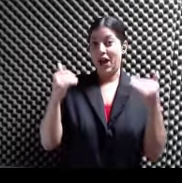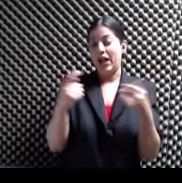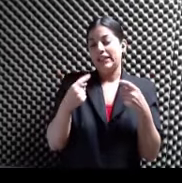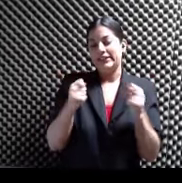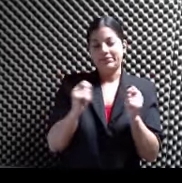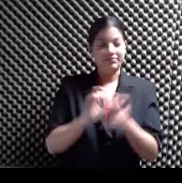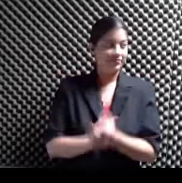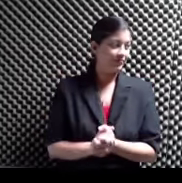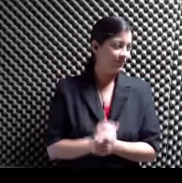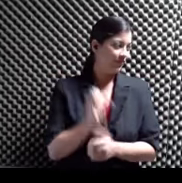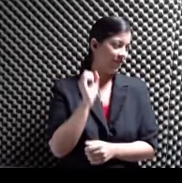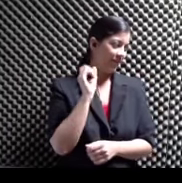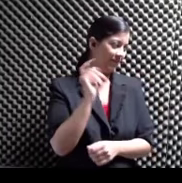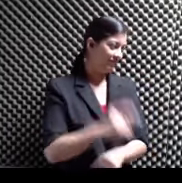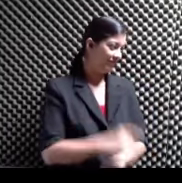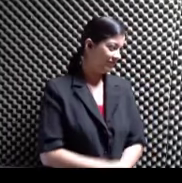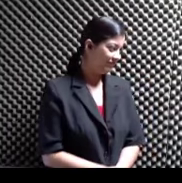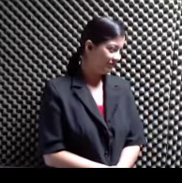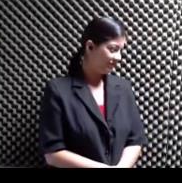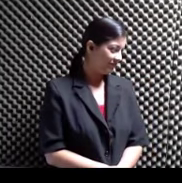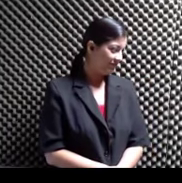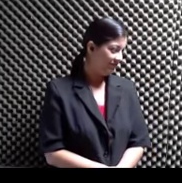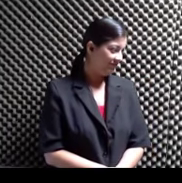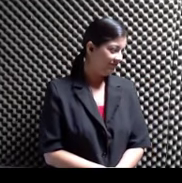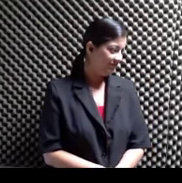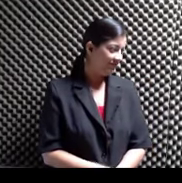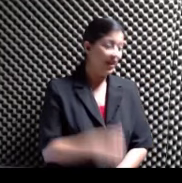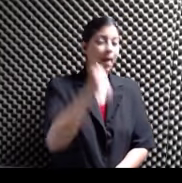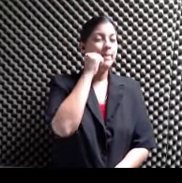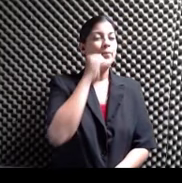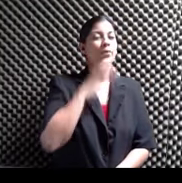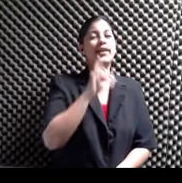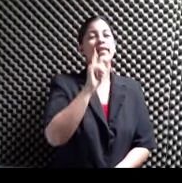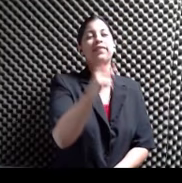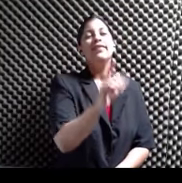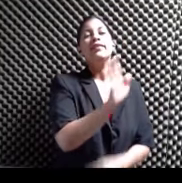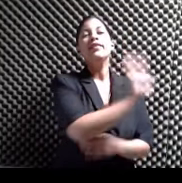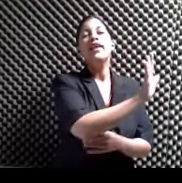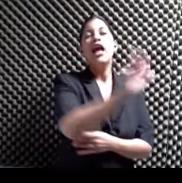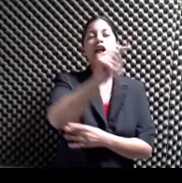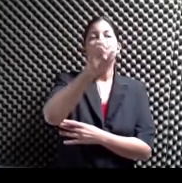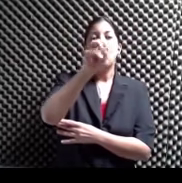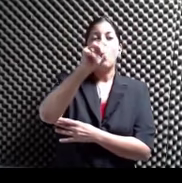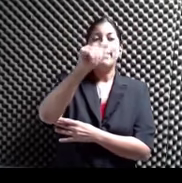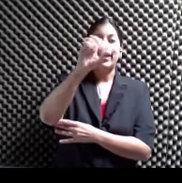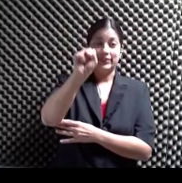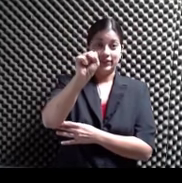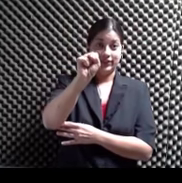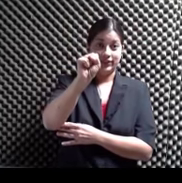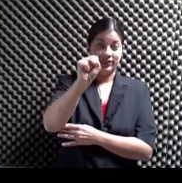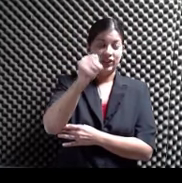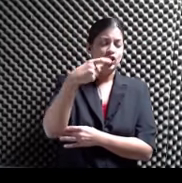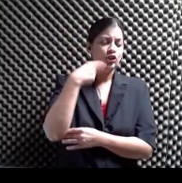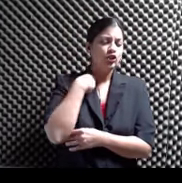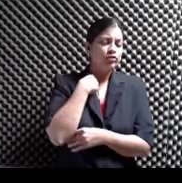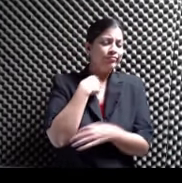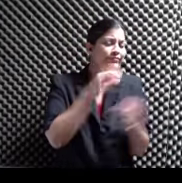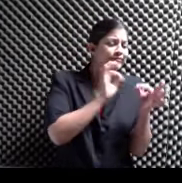Bueno sí La mujer de Tomaso Landolfi Traduciré a Gogol Le dijo a su mujer Tegucigalpa